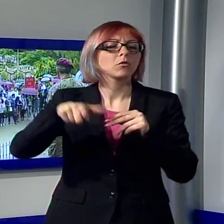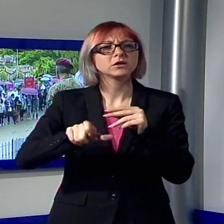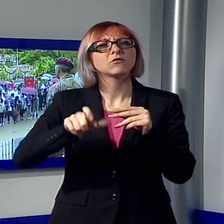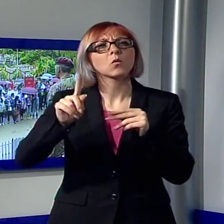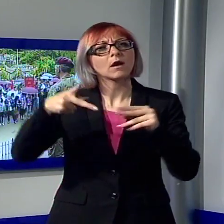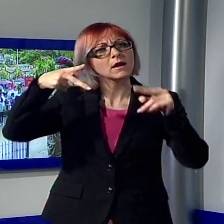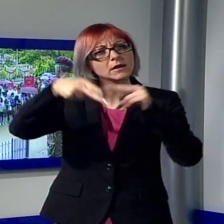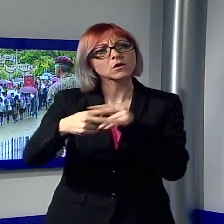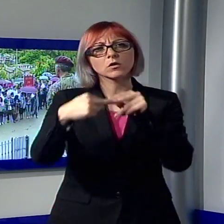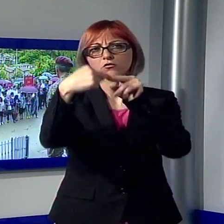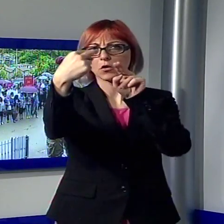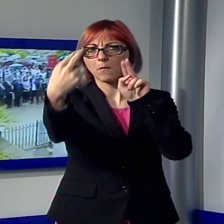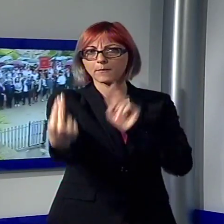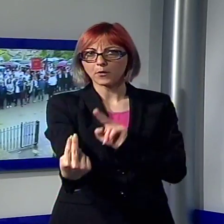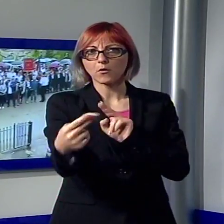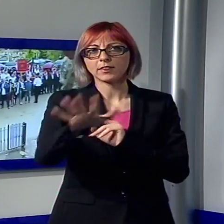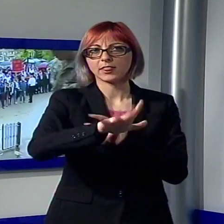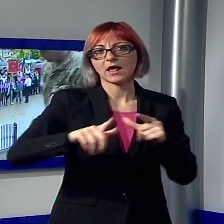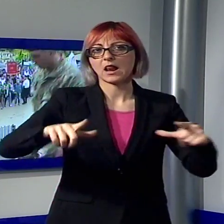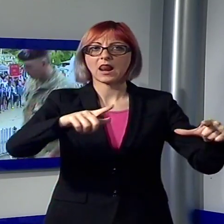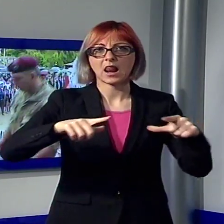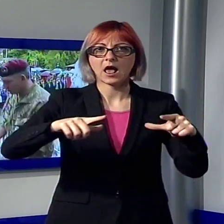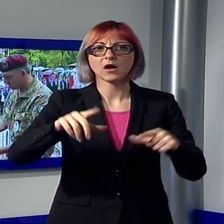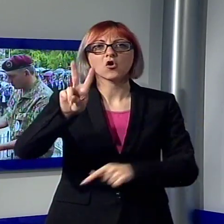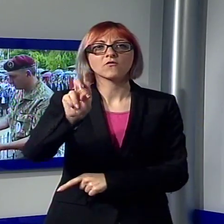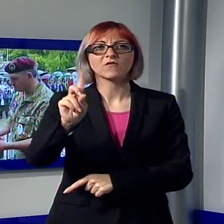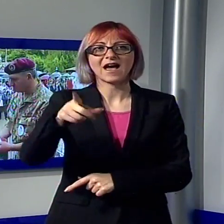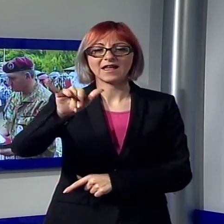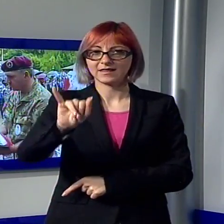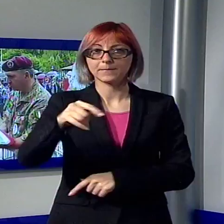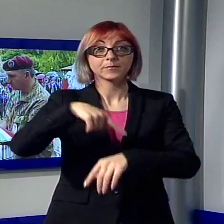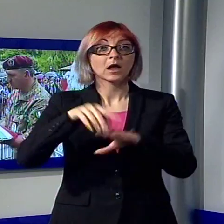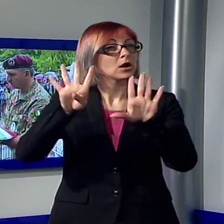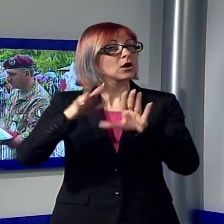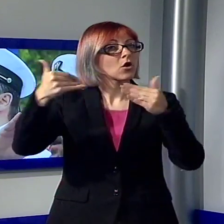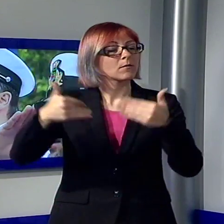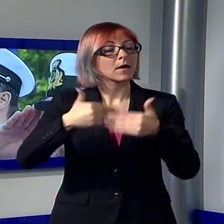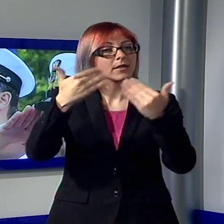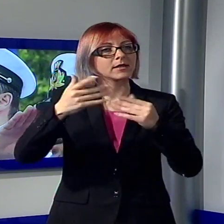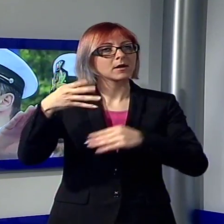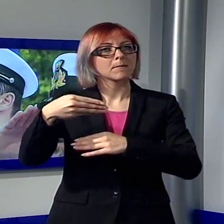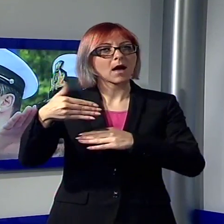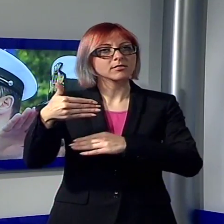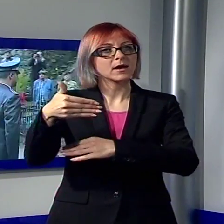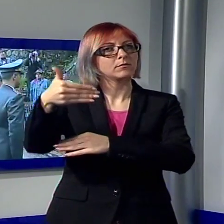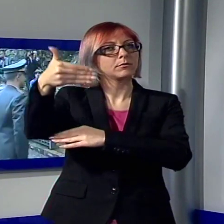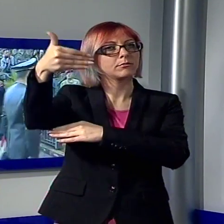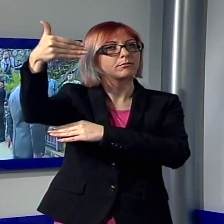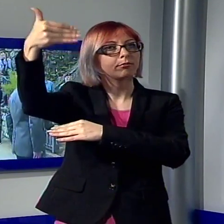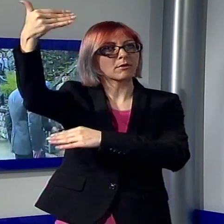due sponde del lago di Vagli. Alle nove nel paese di Vagli sotto alza bandiera e deposizione il due corone dall'oro, poi